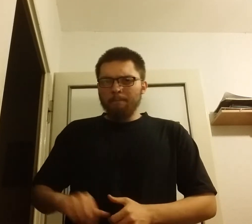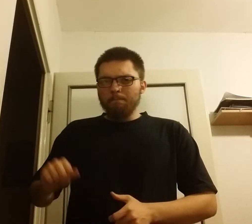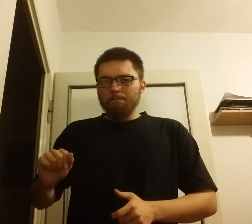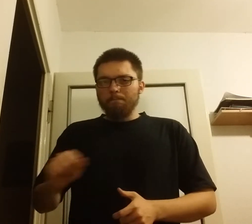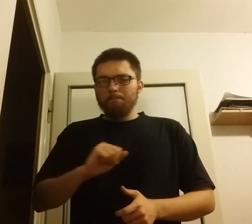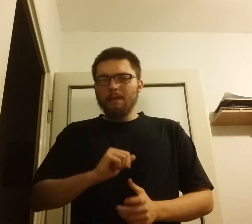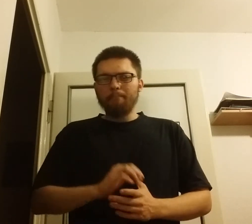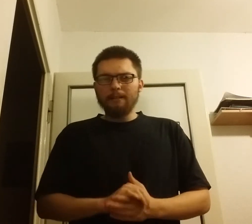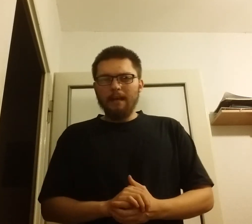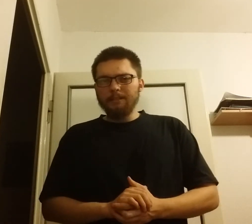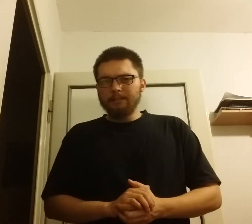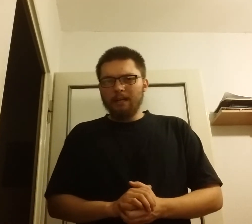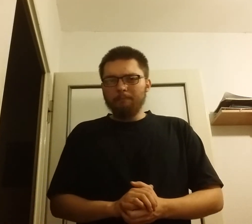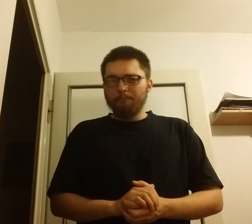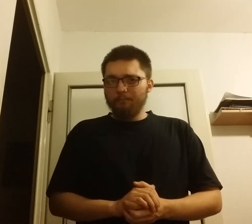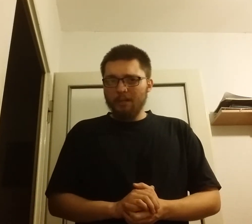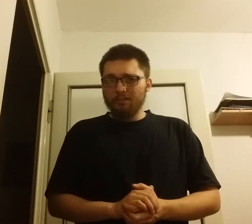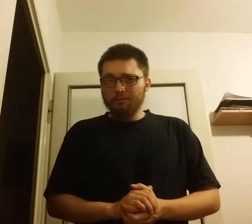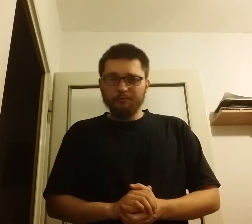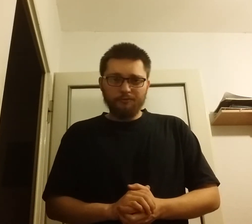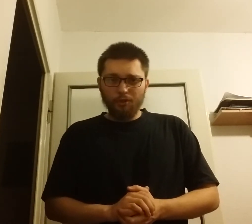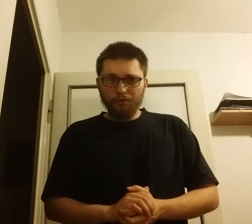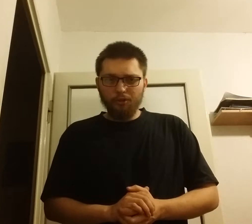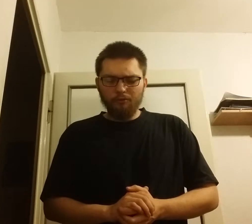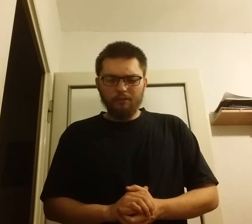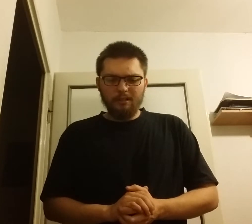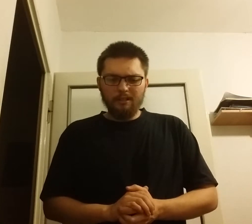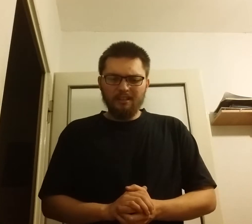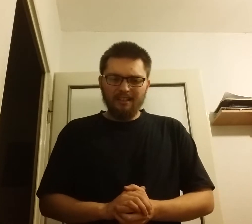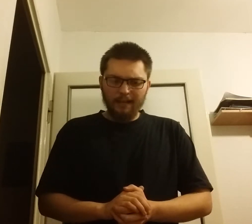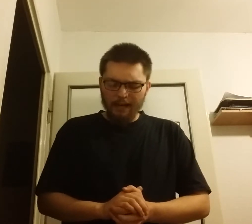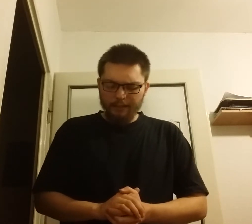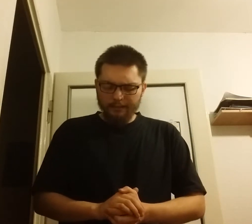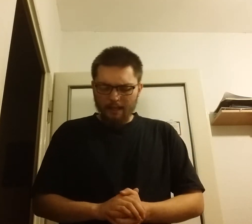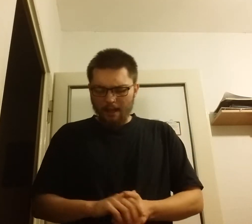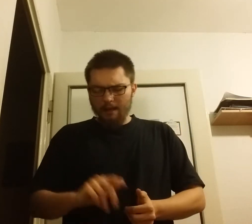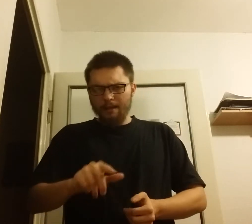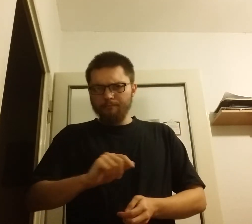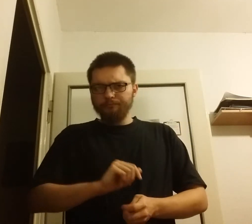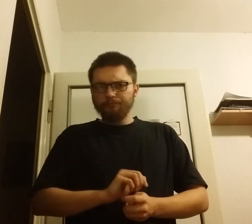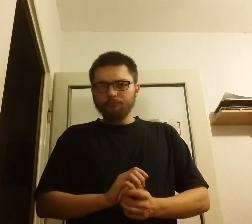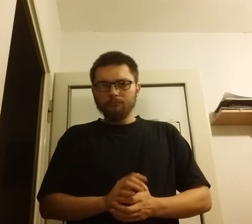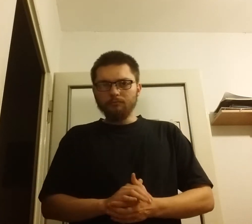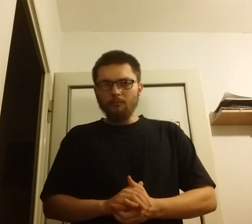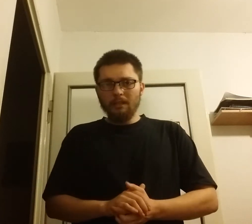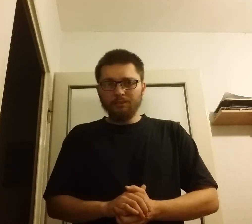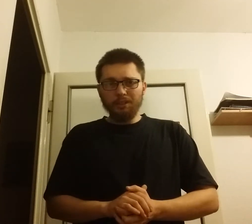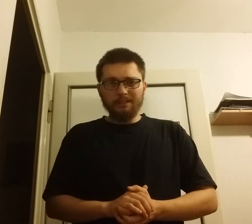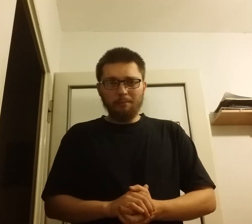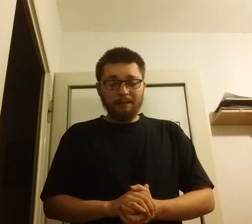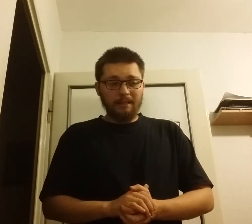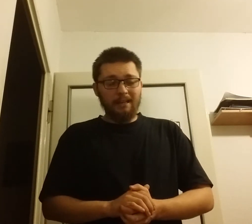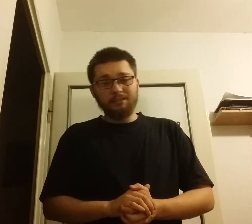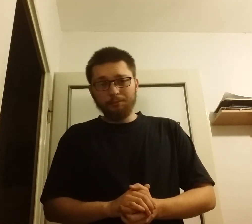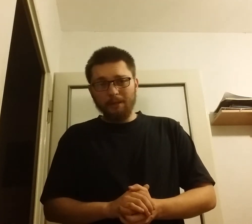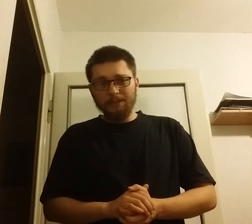napadali na naszą wschodnią granicę ale to jest temat na zupełnie